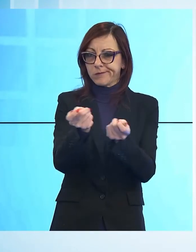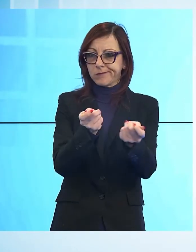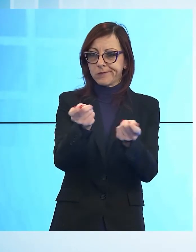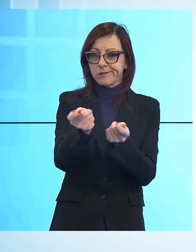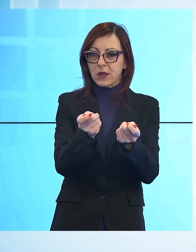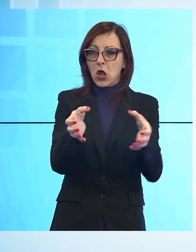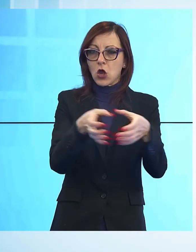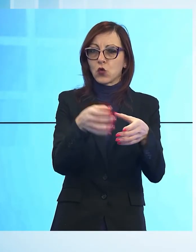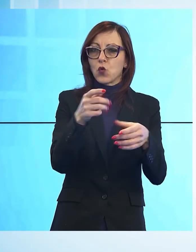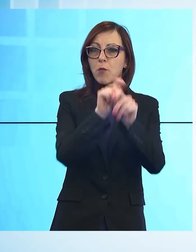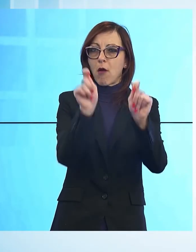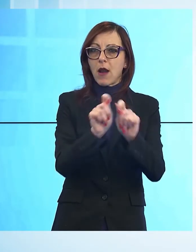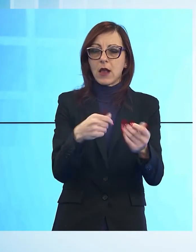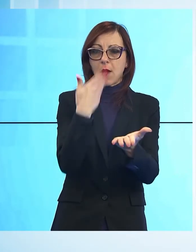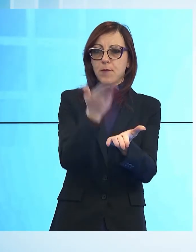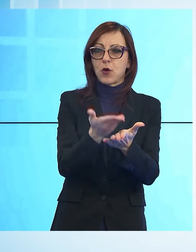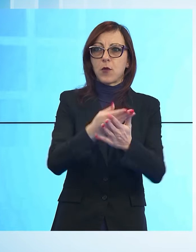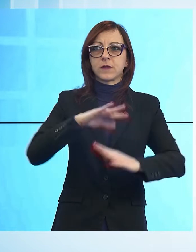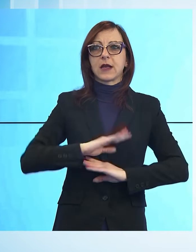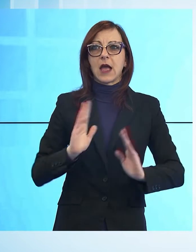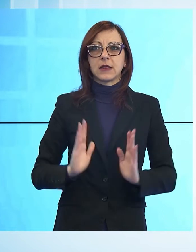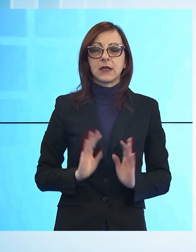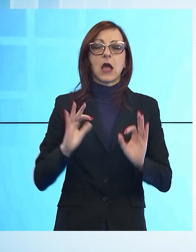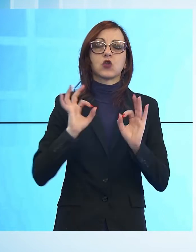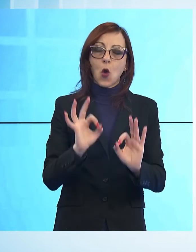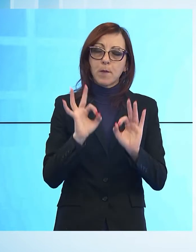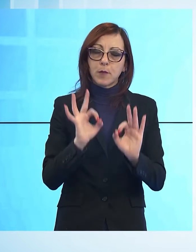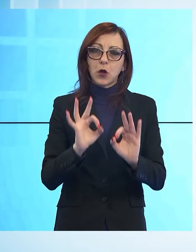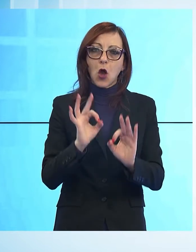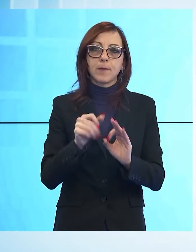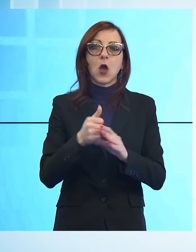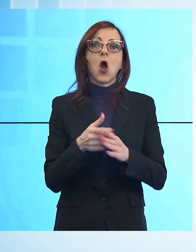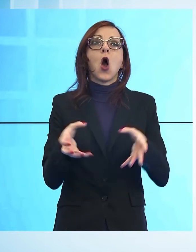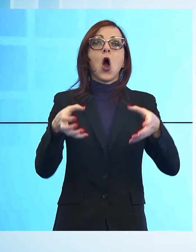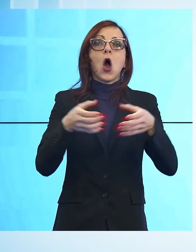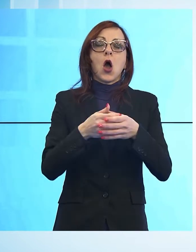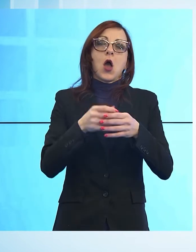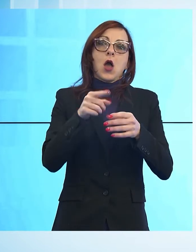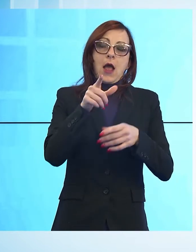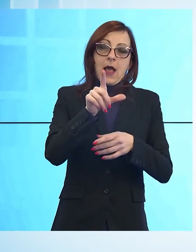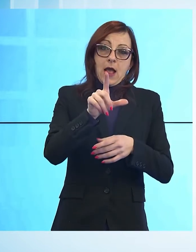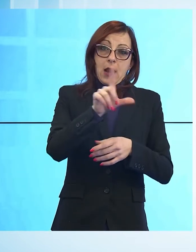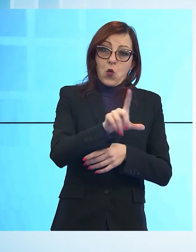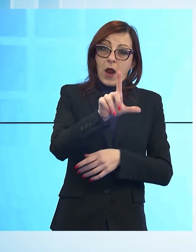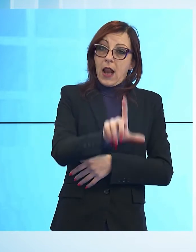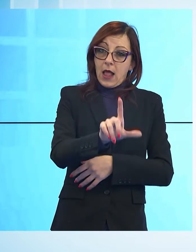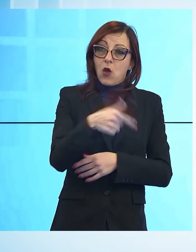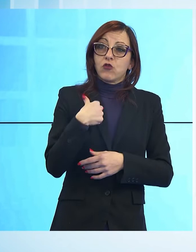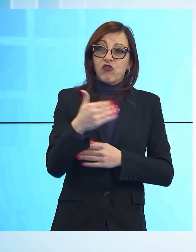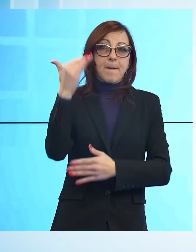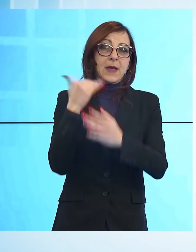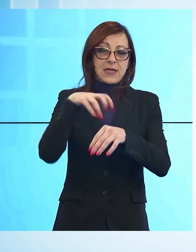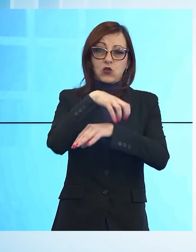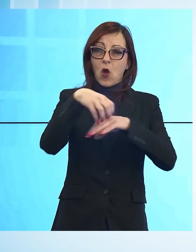Salvini ha proposto come candidato l'attuale capo di gabinetto dell'amministrazione comunale di Pisa, targata Lega, che vanta anche un passato di